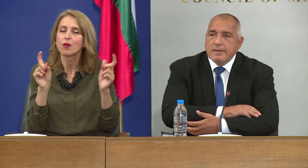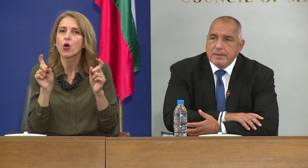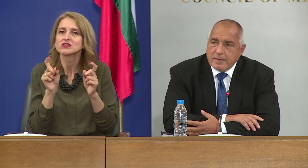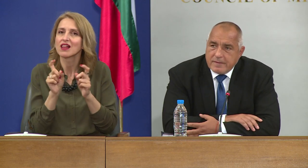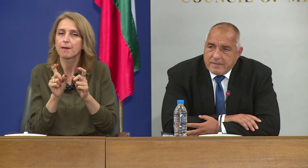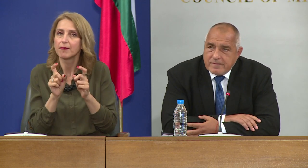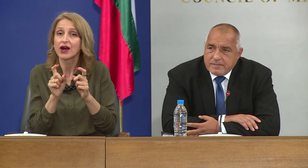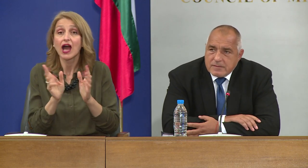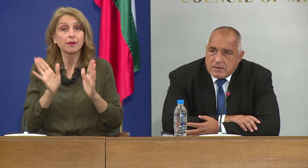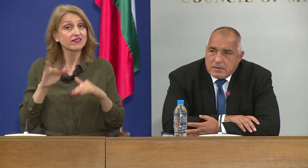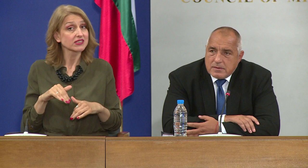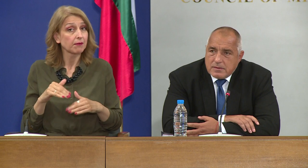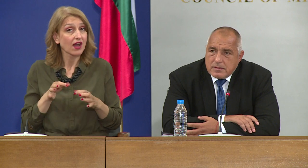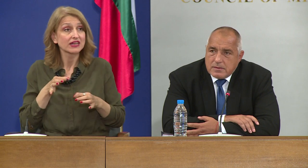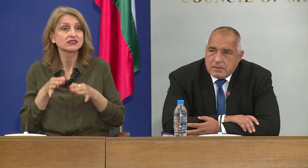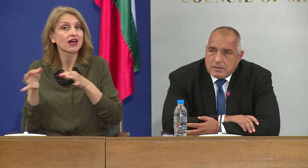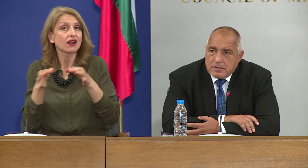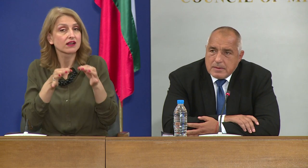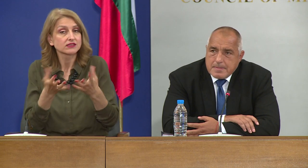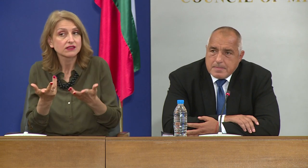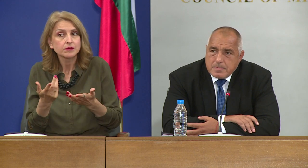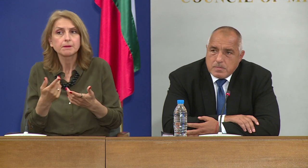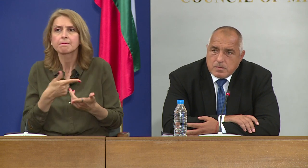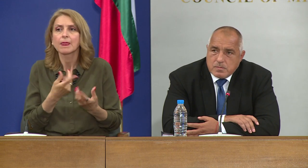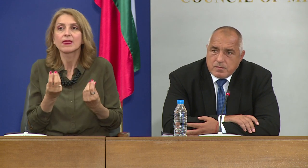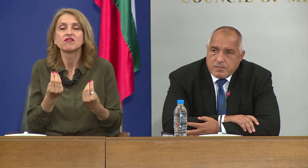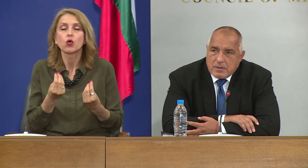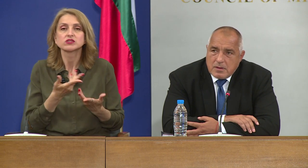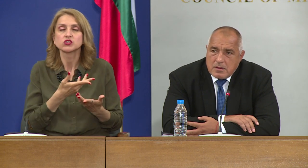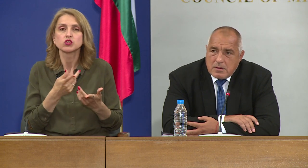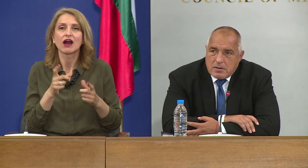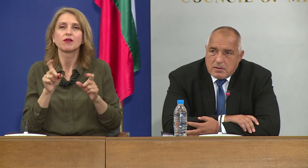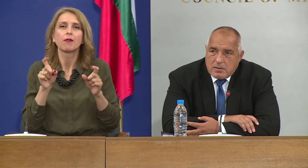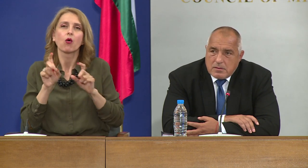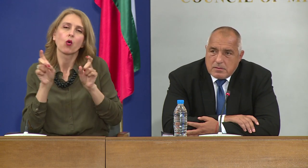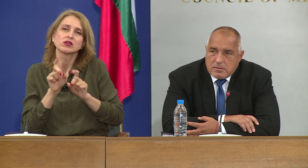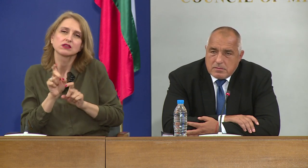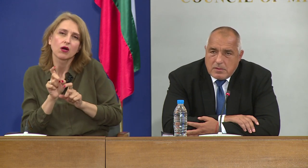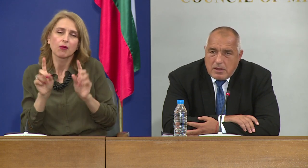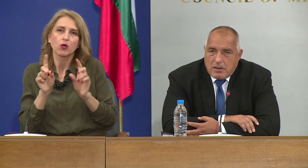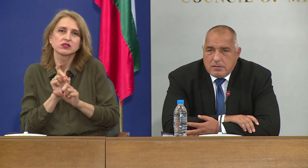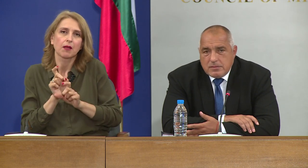така заразен явно по резултатите, които имаме. Какво значи това, че е умалмощен?